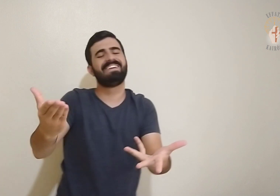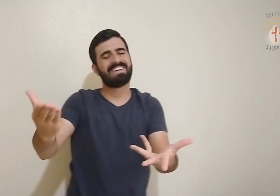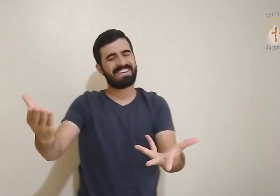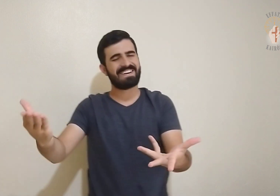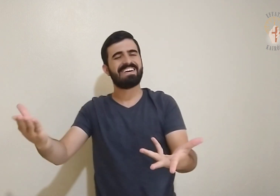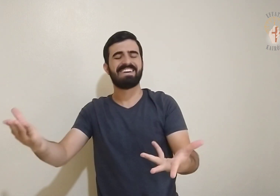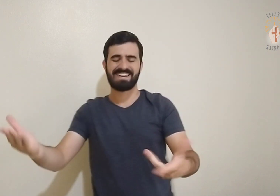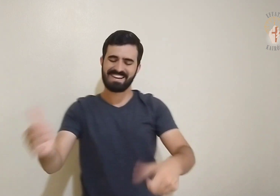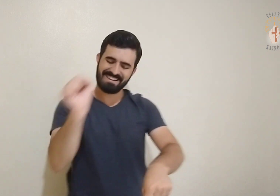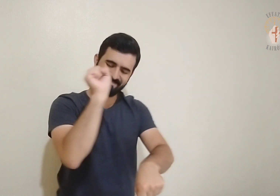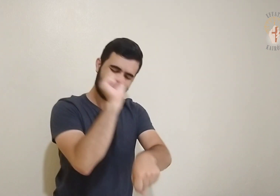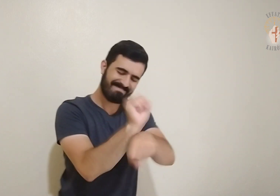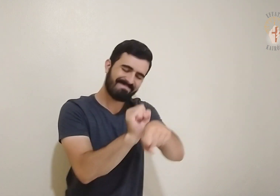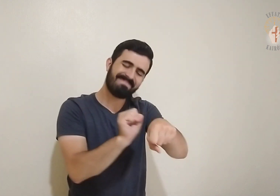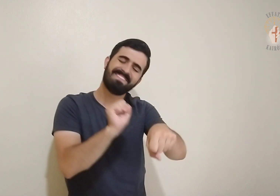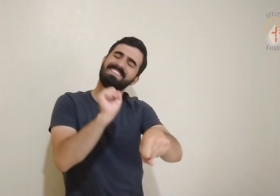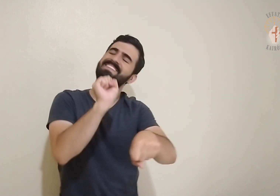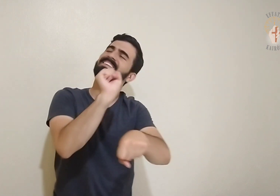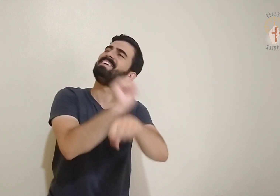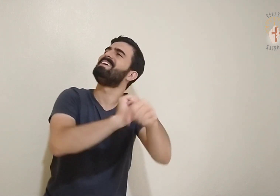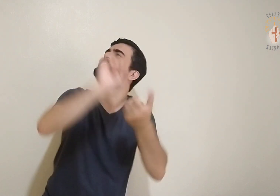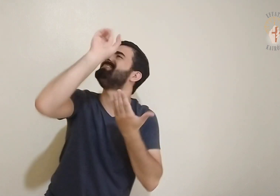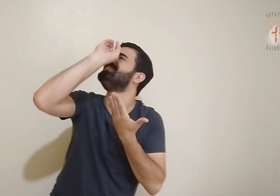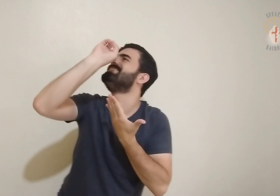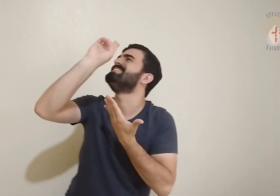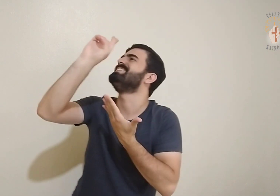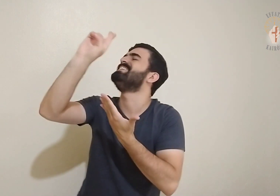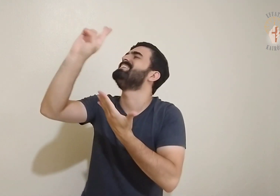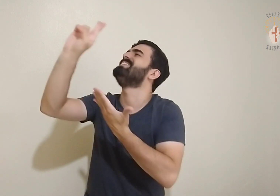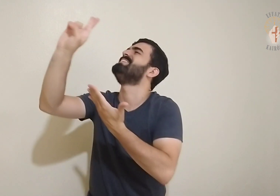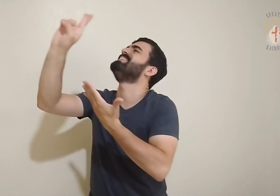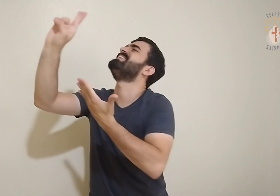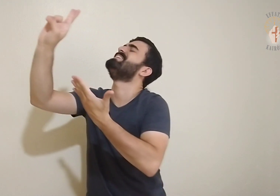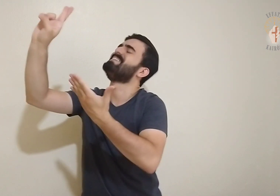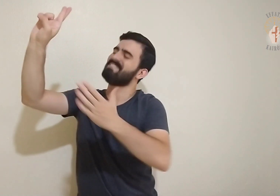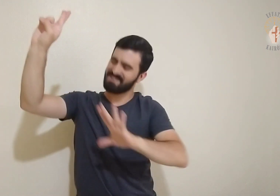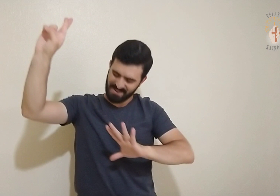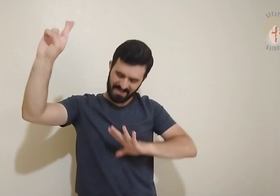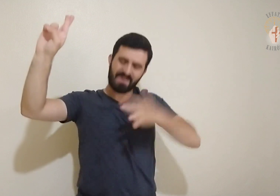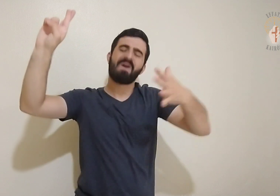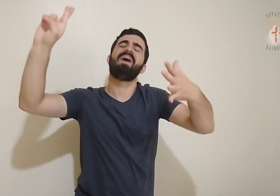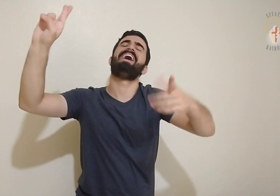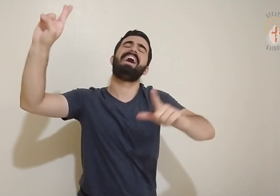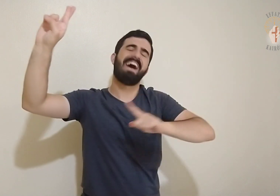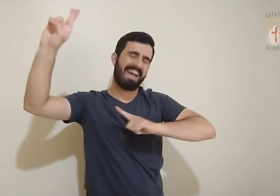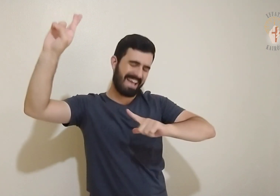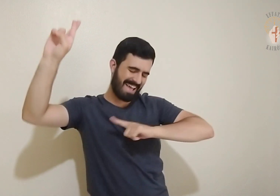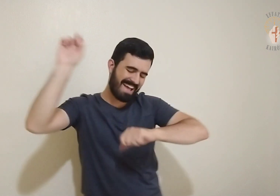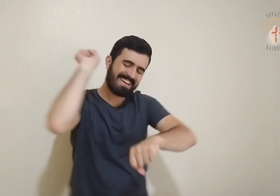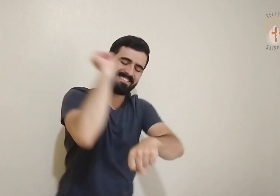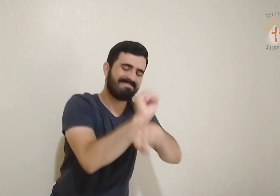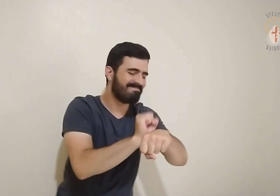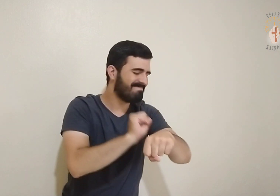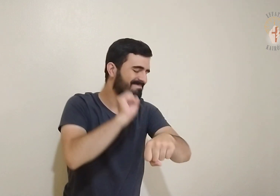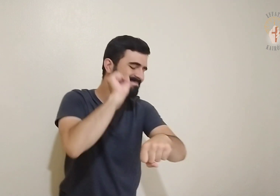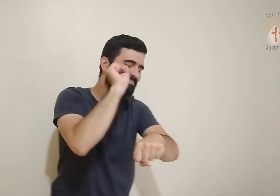Espera no Senhor e tem coragem Espera no Senhor